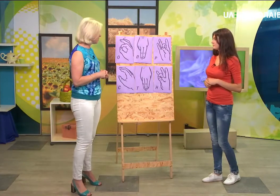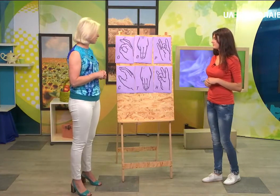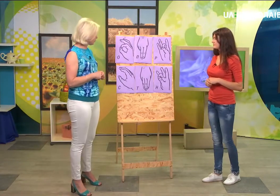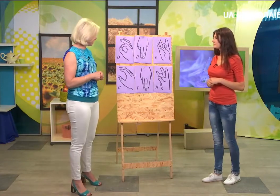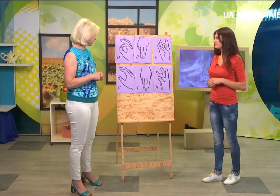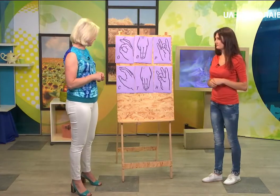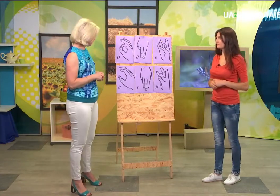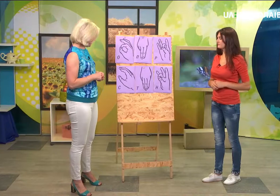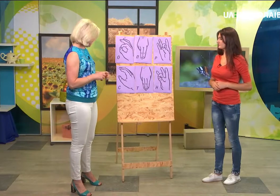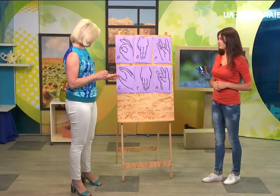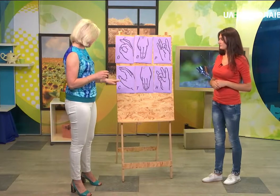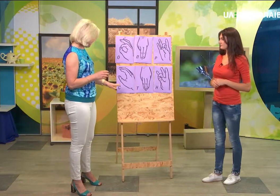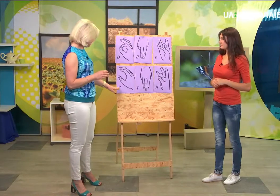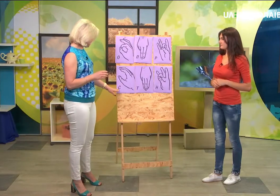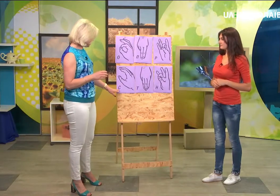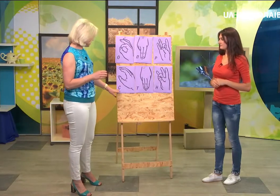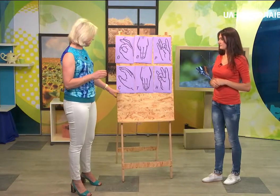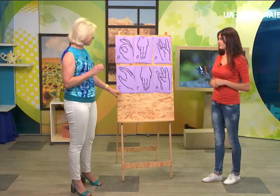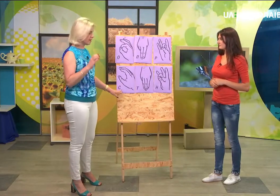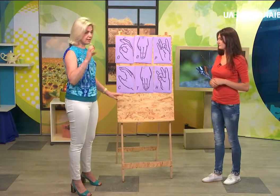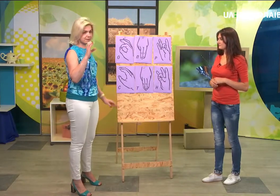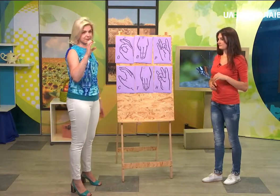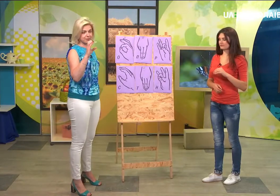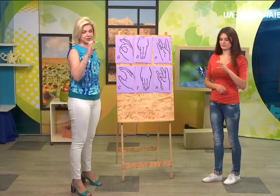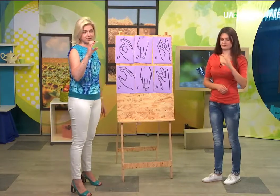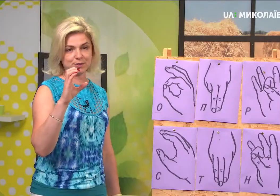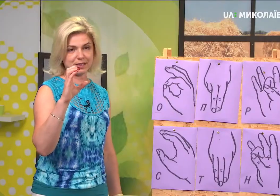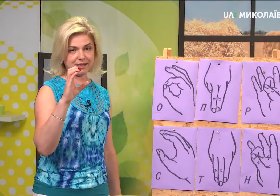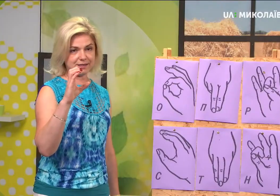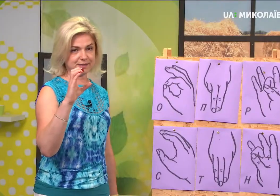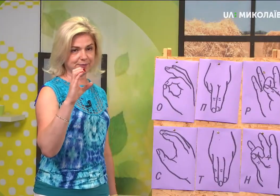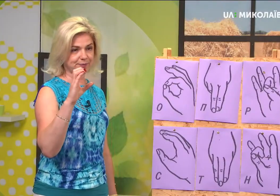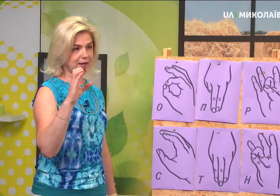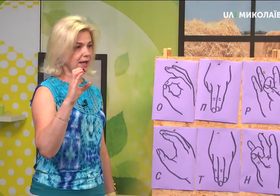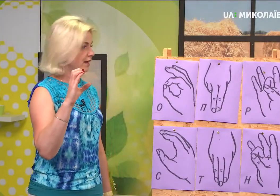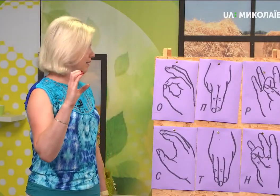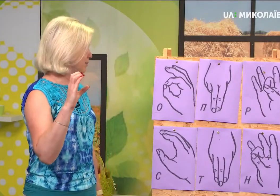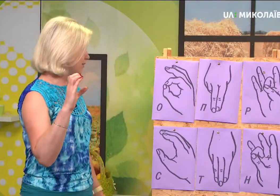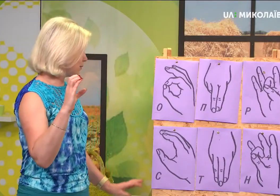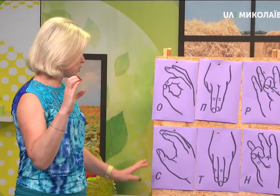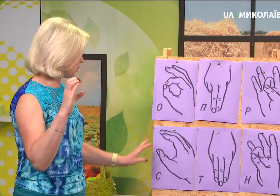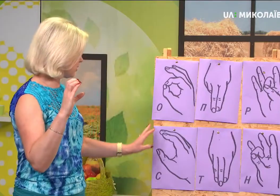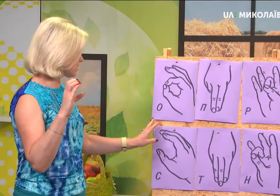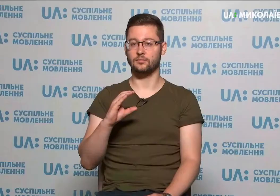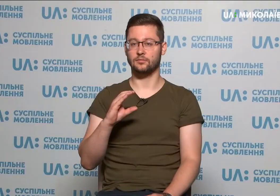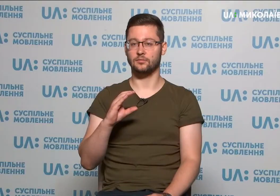від артикуляції. Так. І повертаємося літера С. Показується С. Ми з вами можемо показати слова